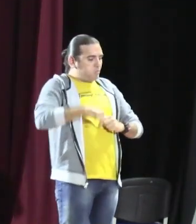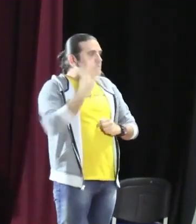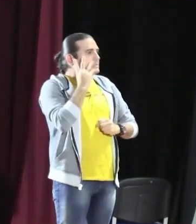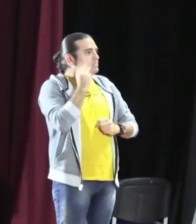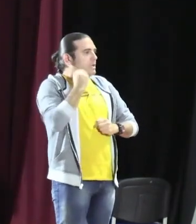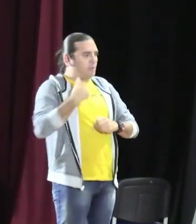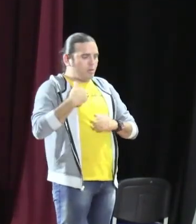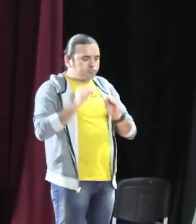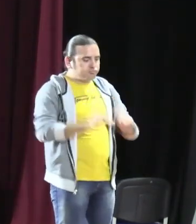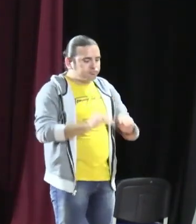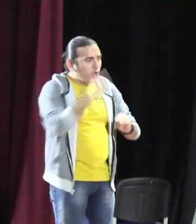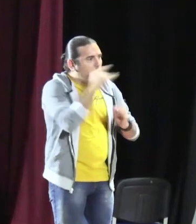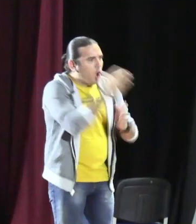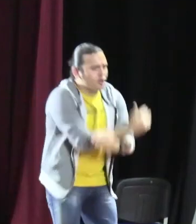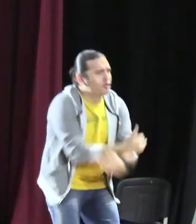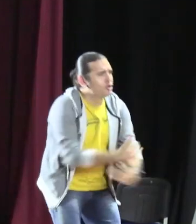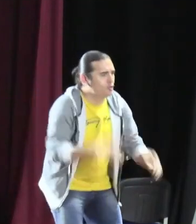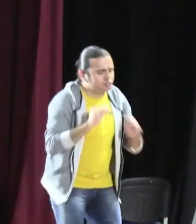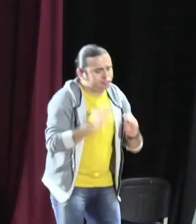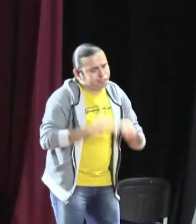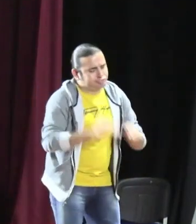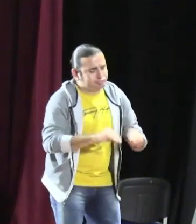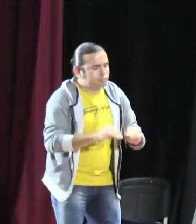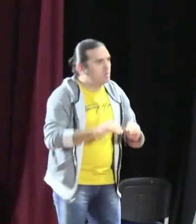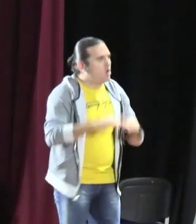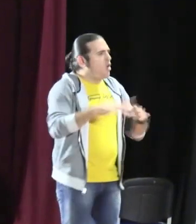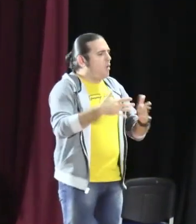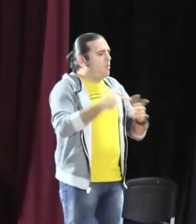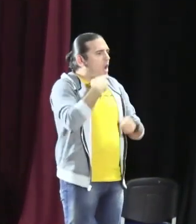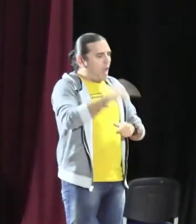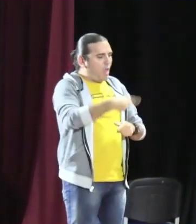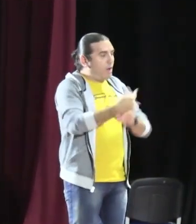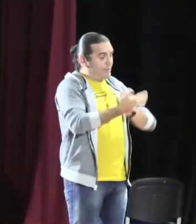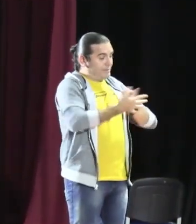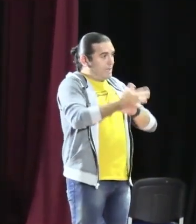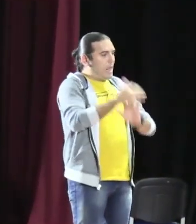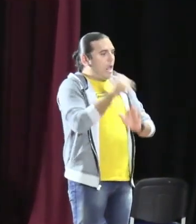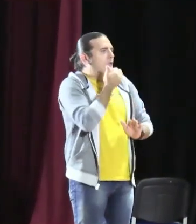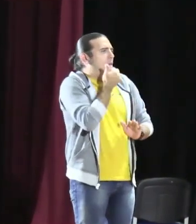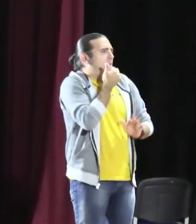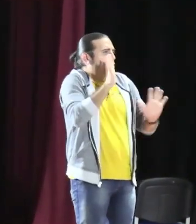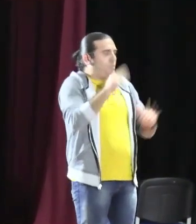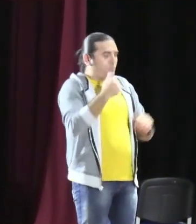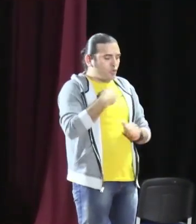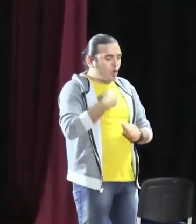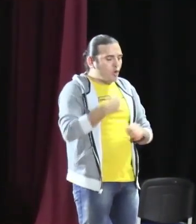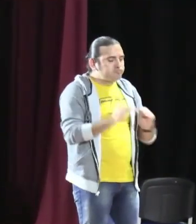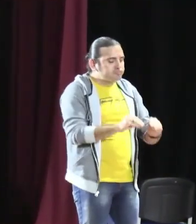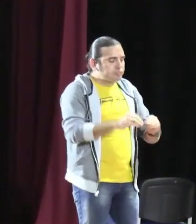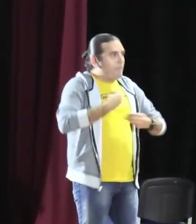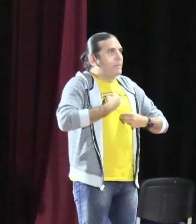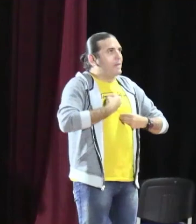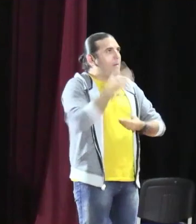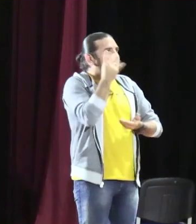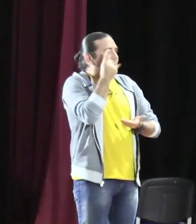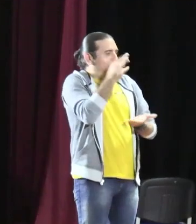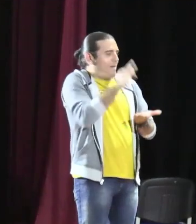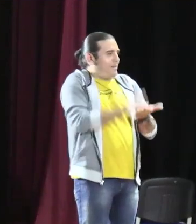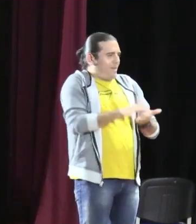del modelo lingüístico. Por ejemplo, en cuanto a mi experiencia en la formación de niños, en temas de, no sé, un cuento.